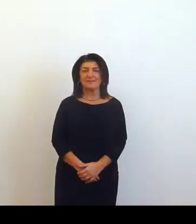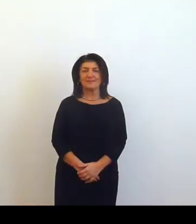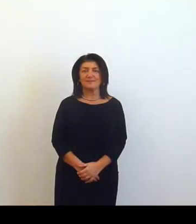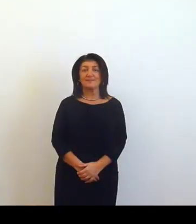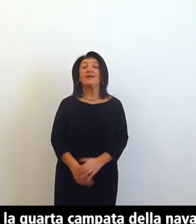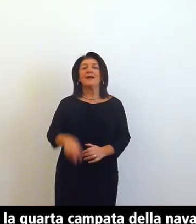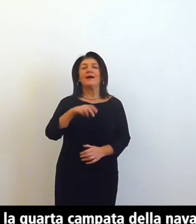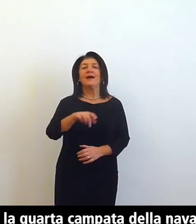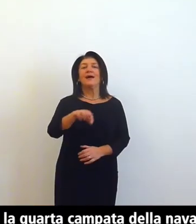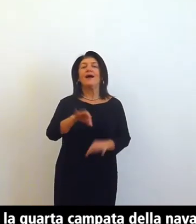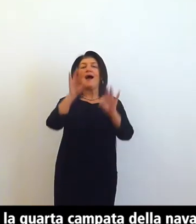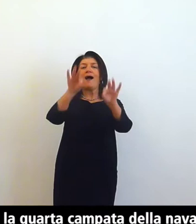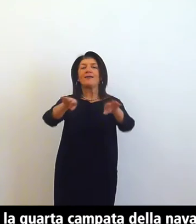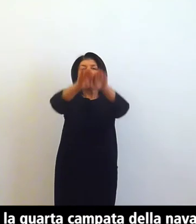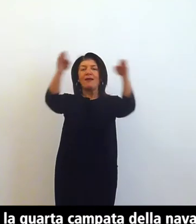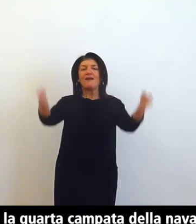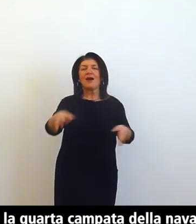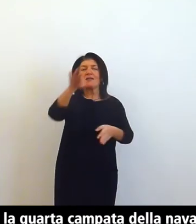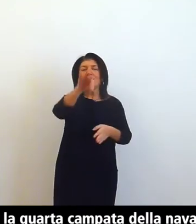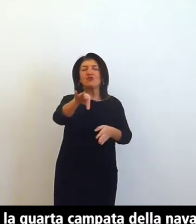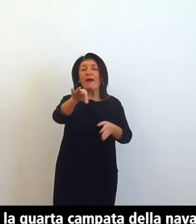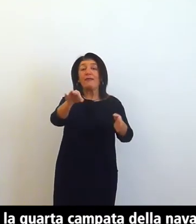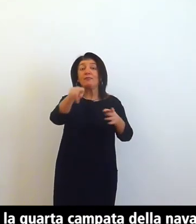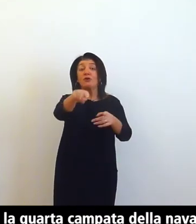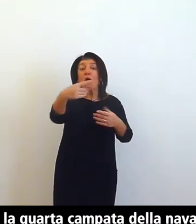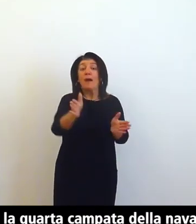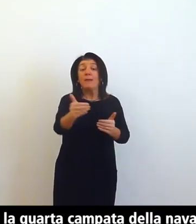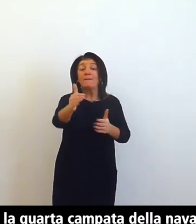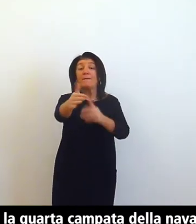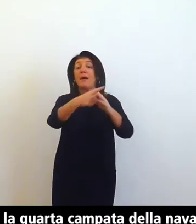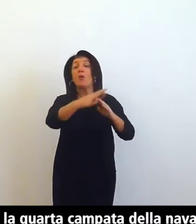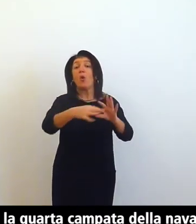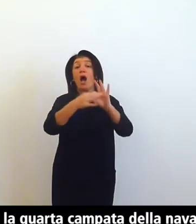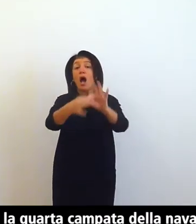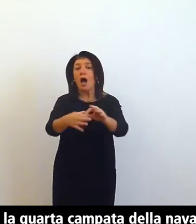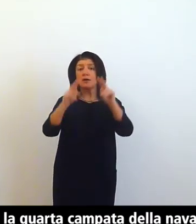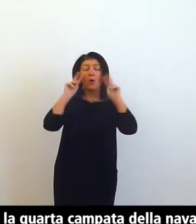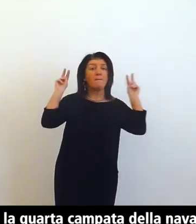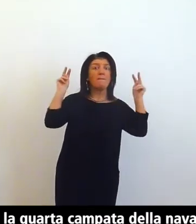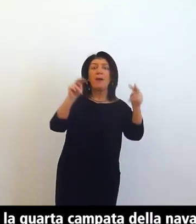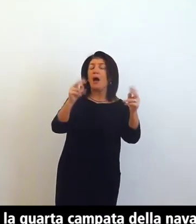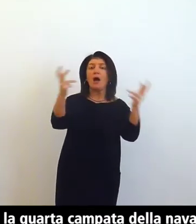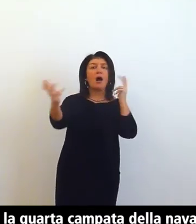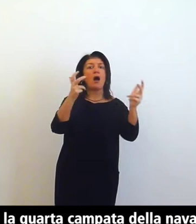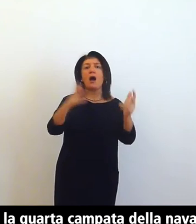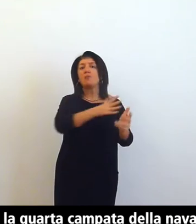raggiungiamo la quarta campata della navata centrale e ci concentriamo sul fulcro dell'intero edificio